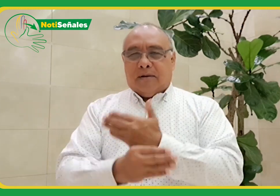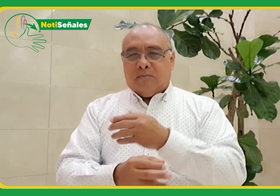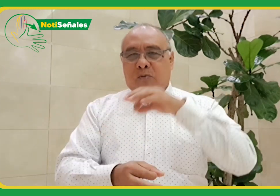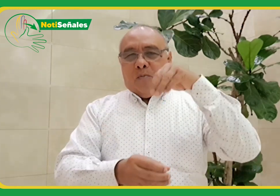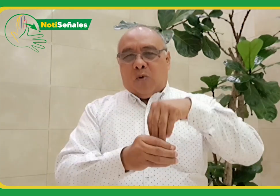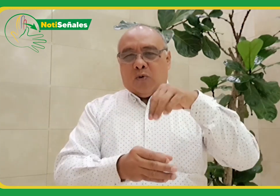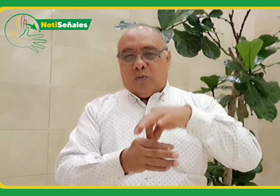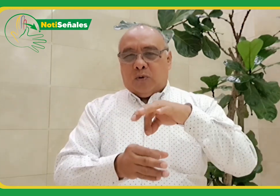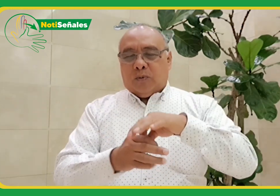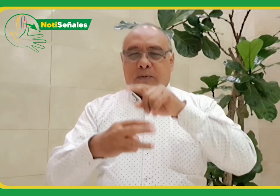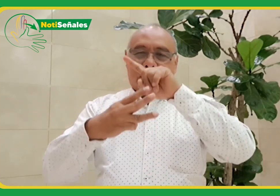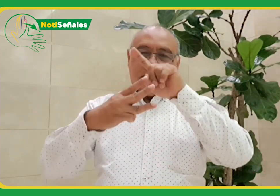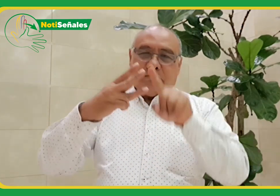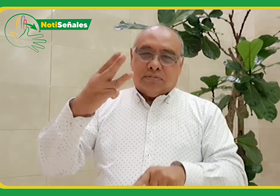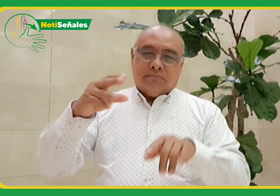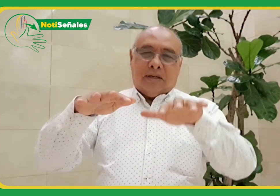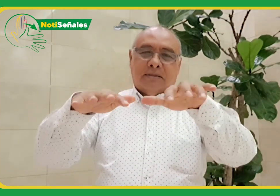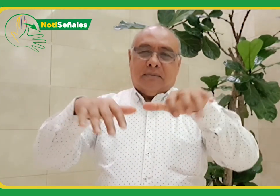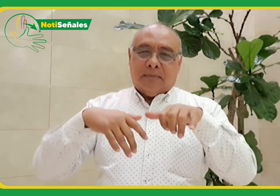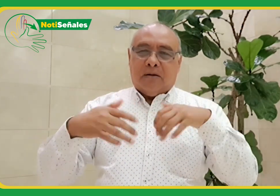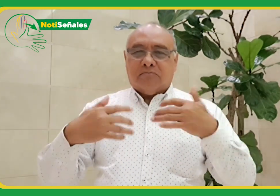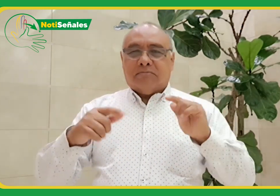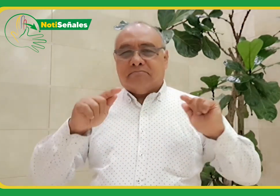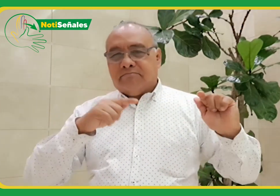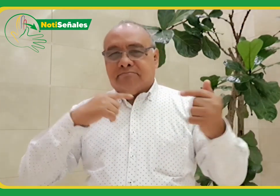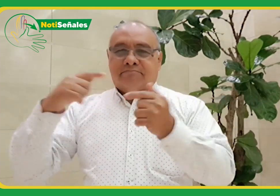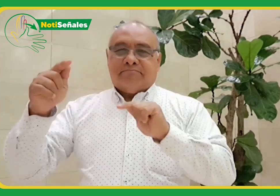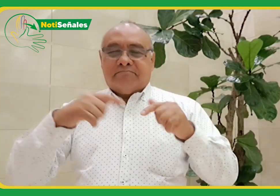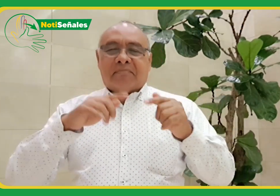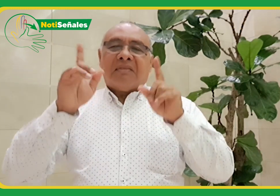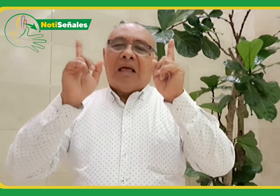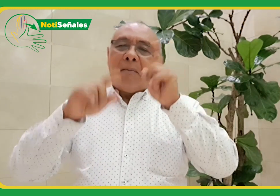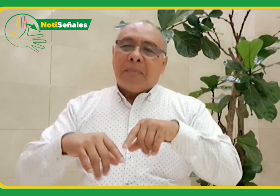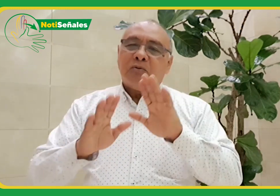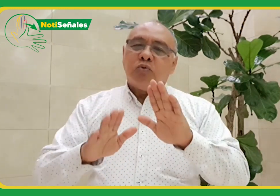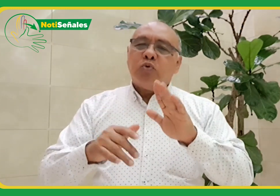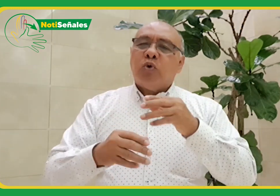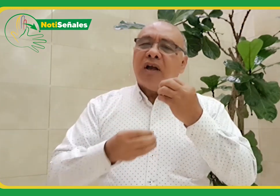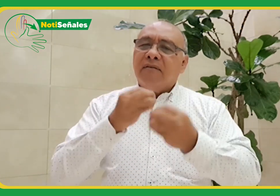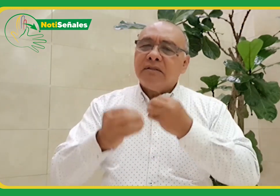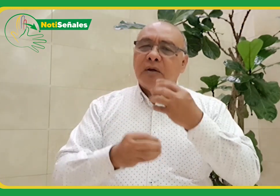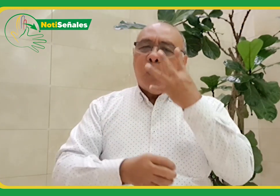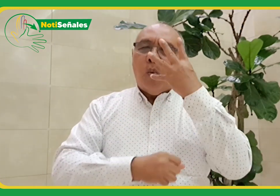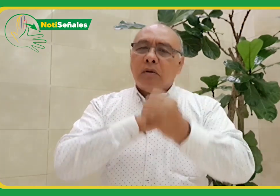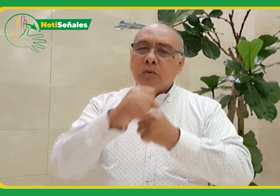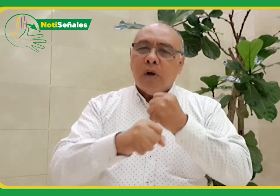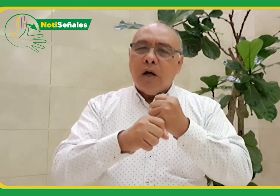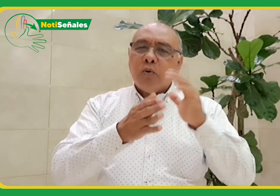se discutieron estas tres temáticas además se habló sobre el plan de acción para los próximos